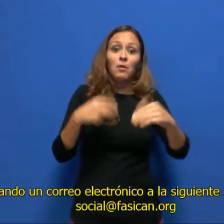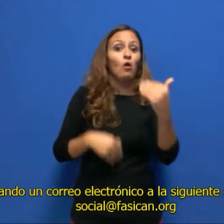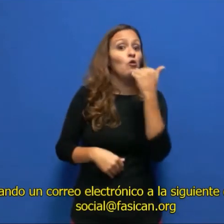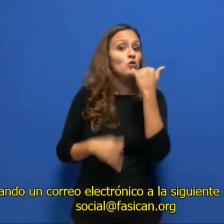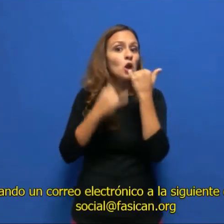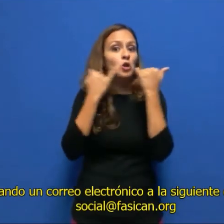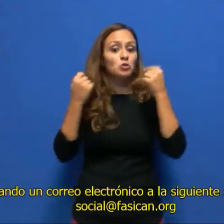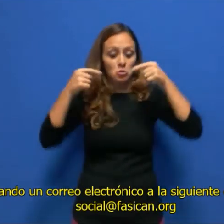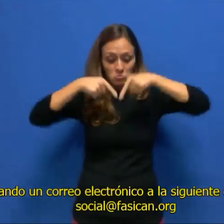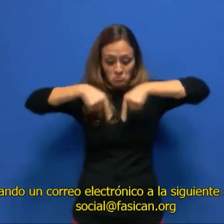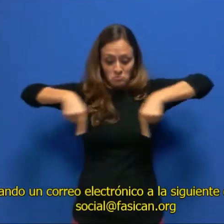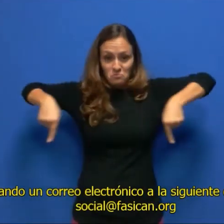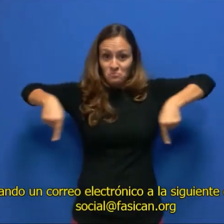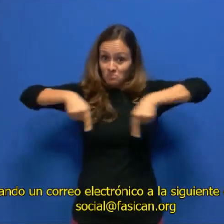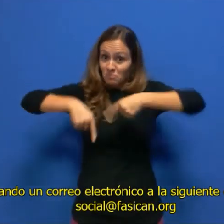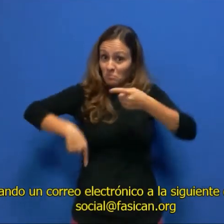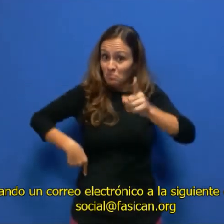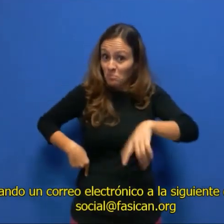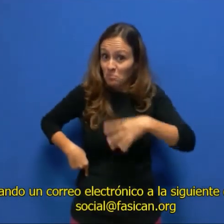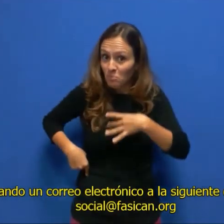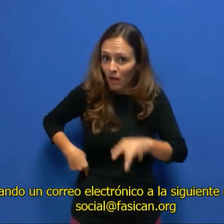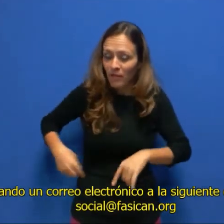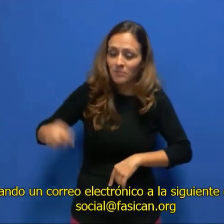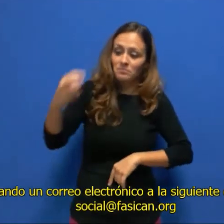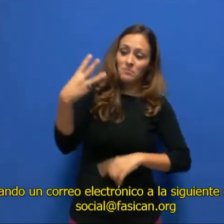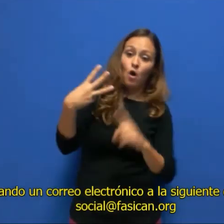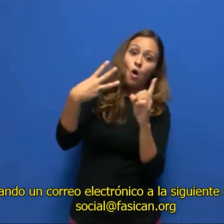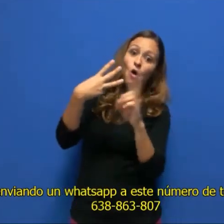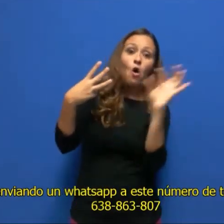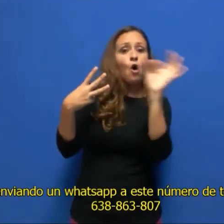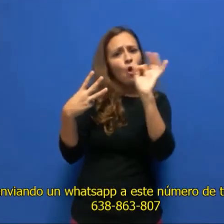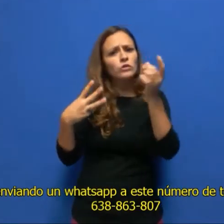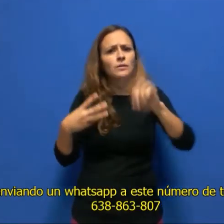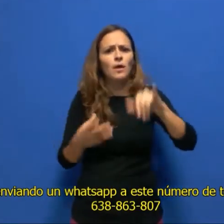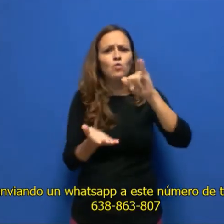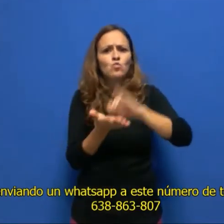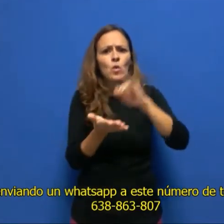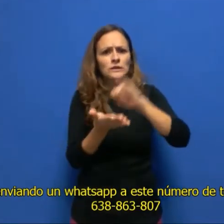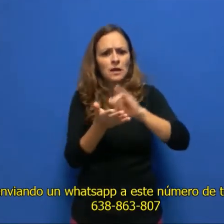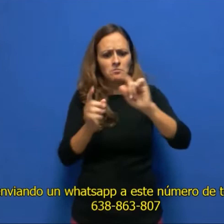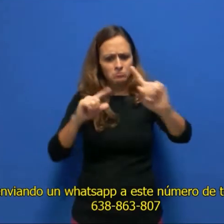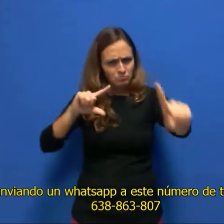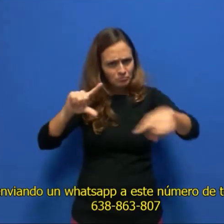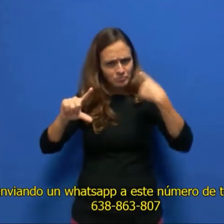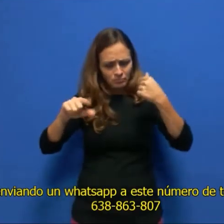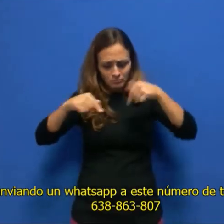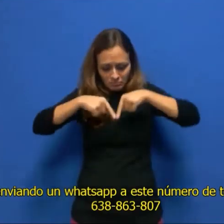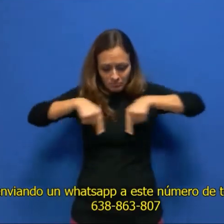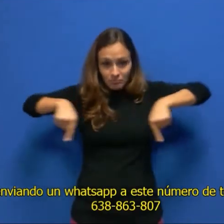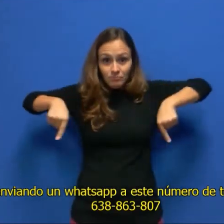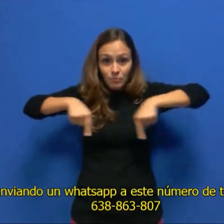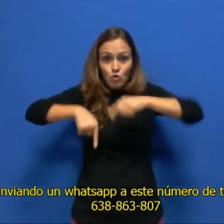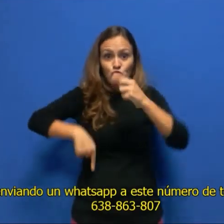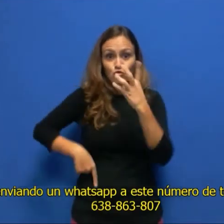enviando un correo electrónico a la siguiente dirección o enviando un WhatsApp a este número de teléfono